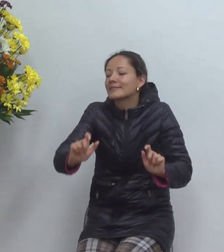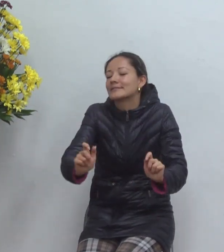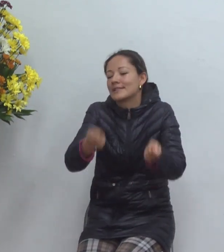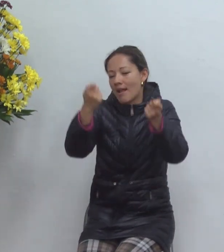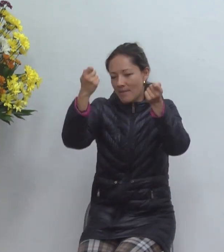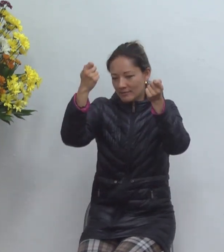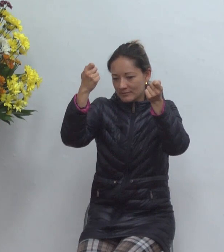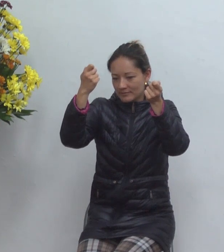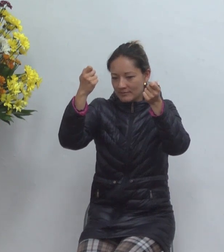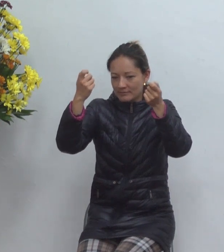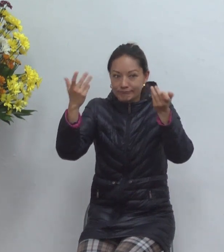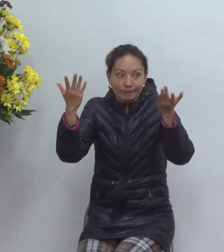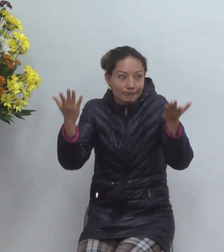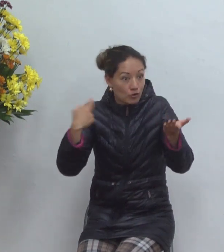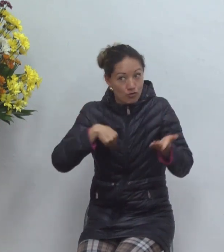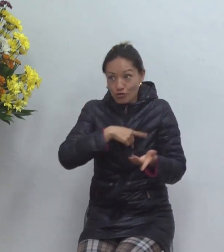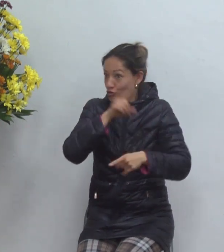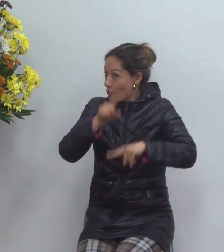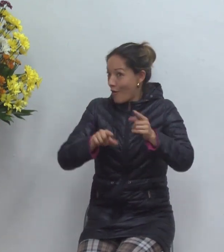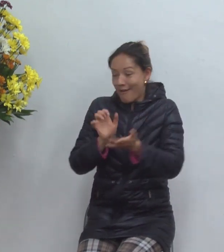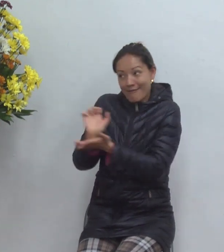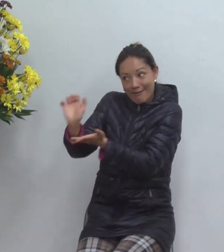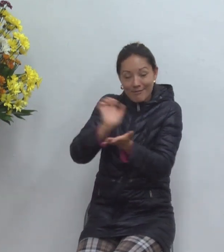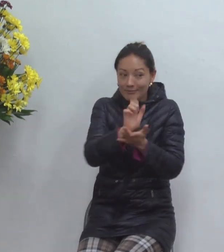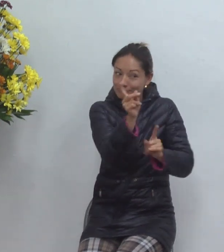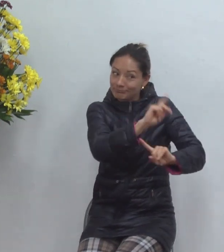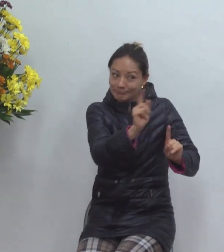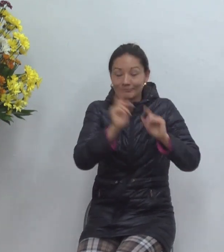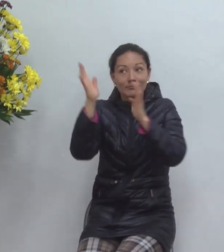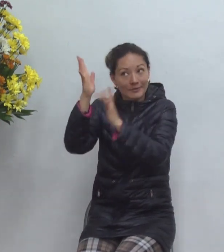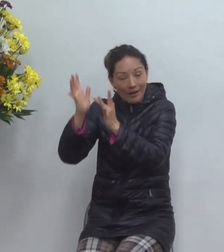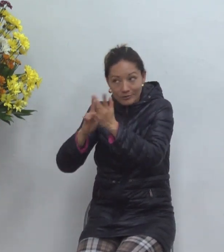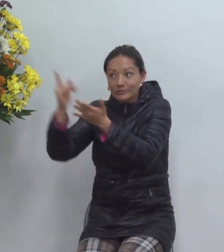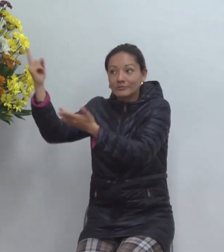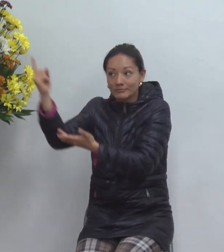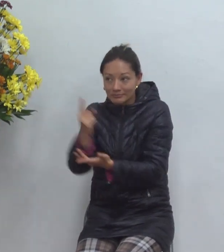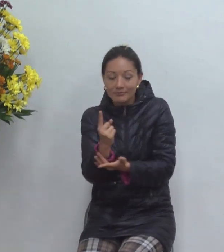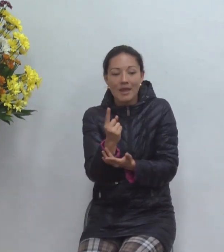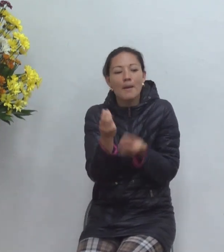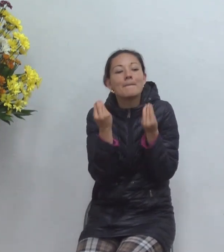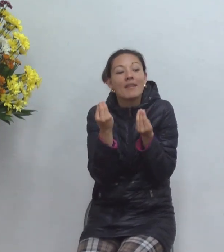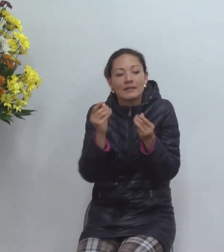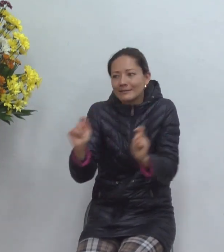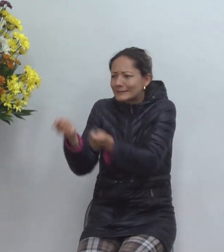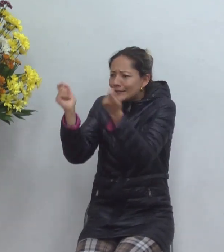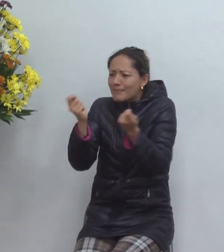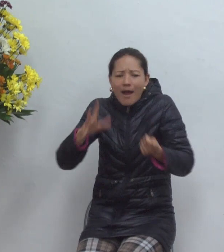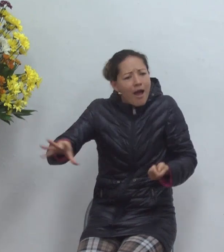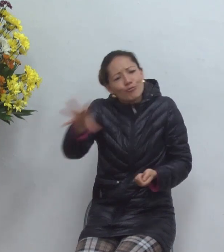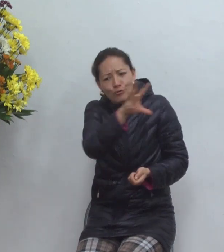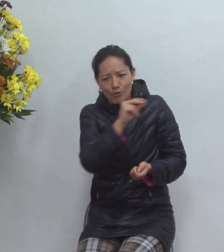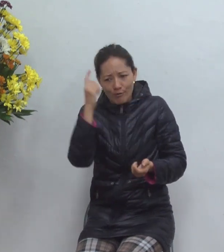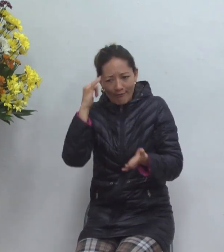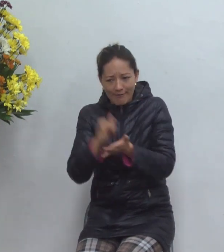perdido nosotros volvemos en esa usted es un religioso usted es un fariseo en la medida en que usted se convierte en un